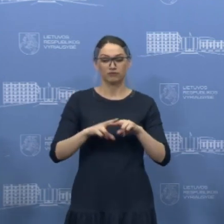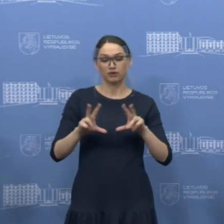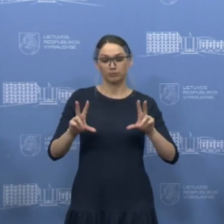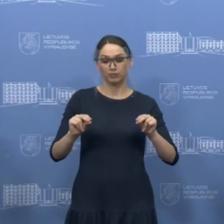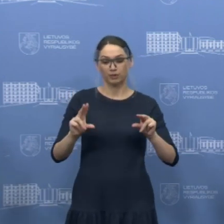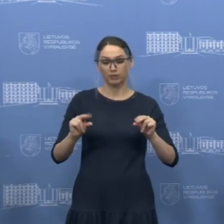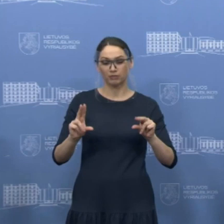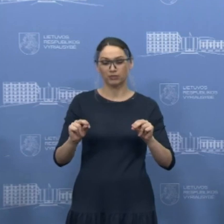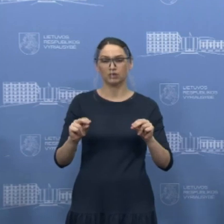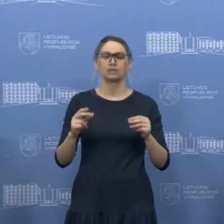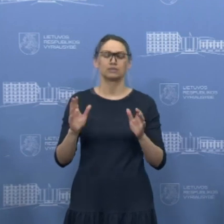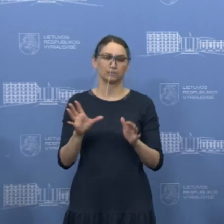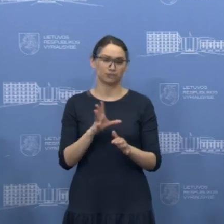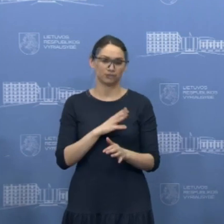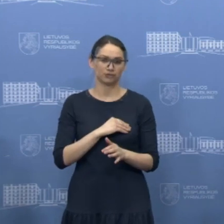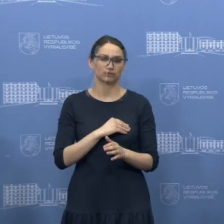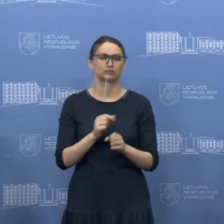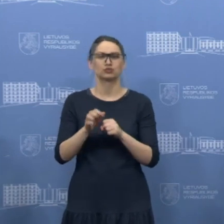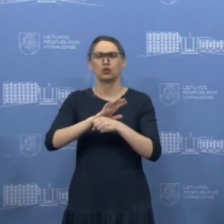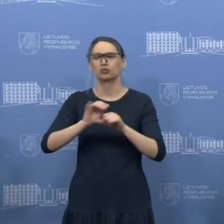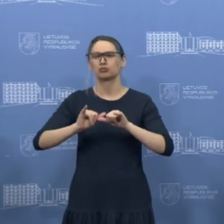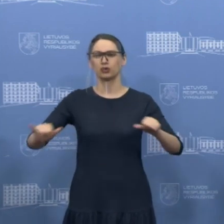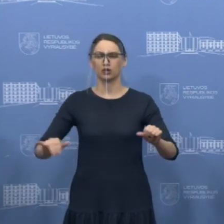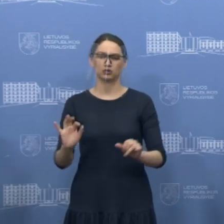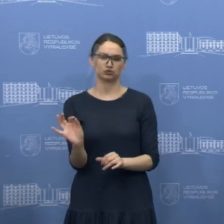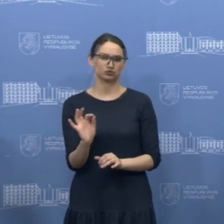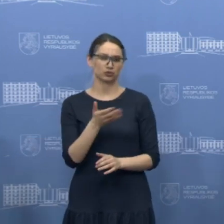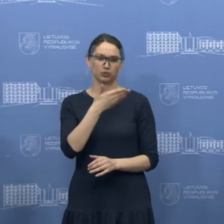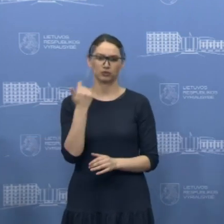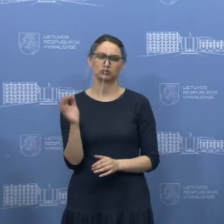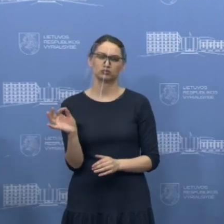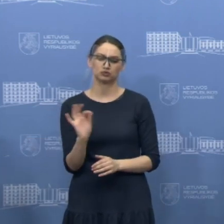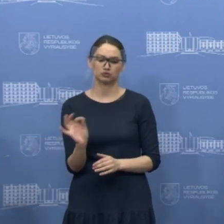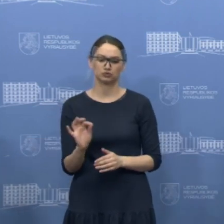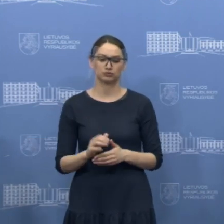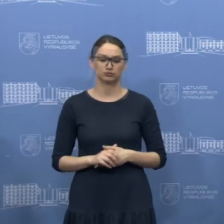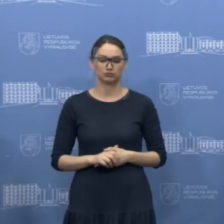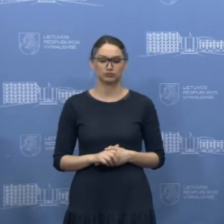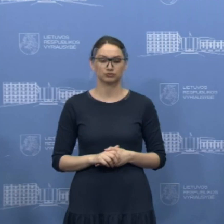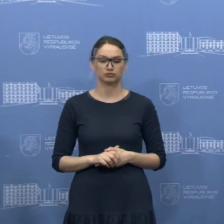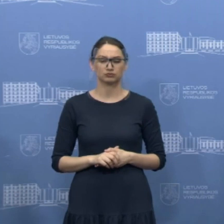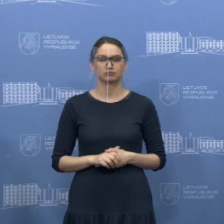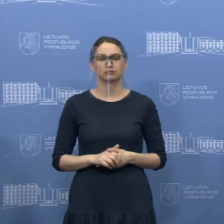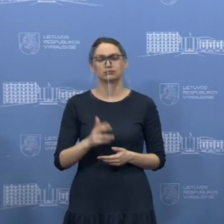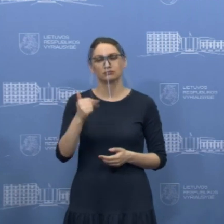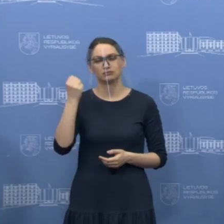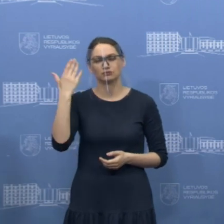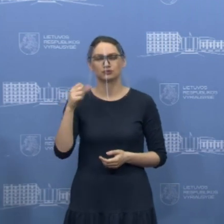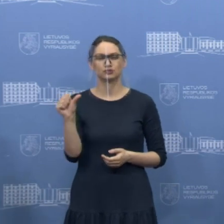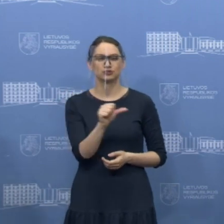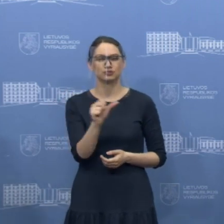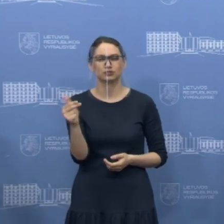daugiau atvejų šiai dienai neturime. Tas tikrai džiugina. Kas liečia apie gerus oros, apie šiltą